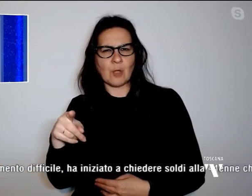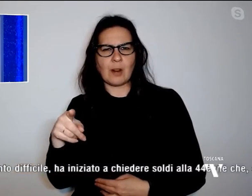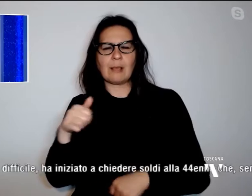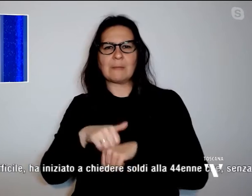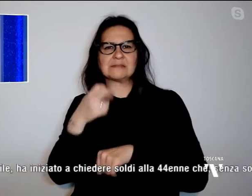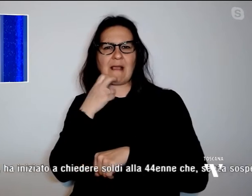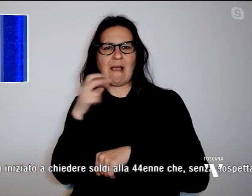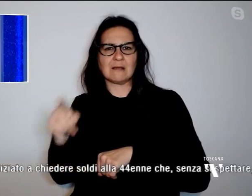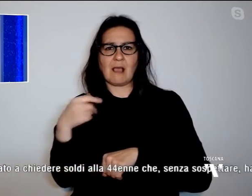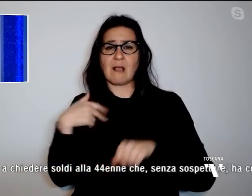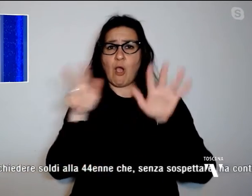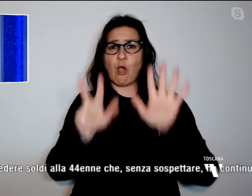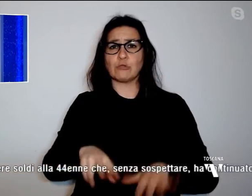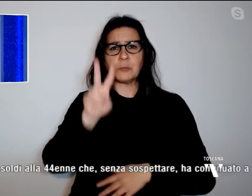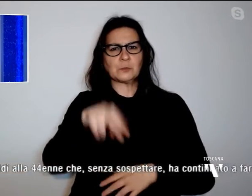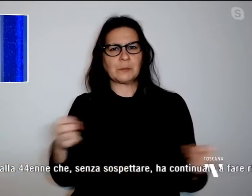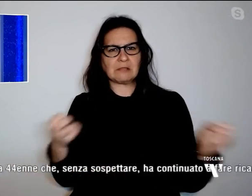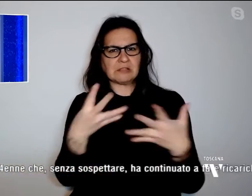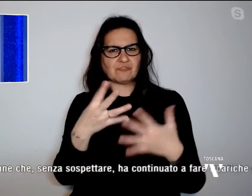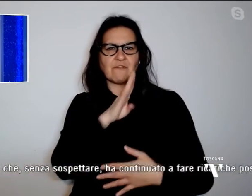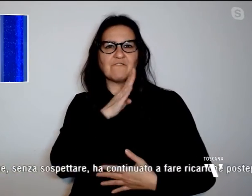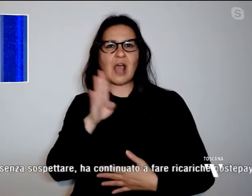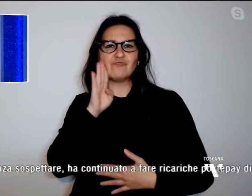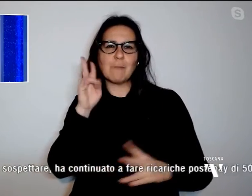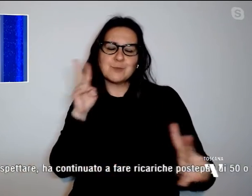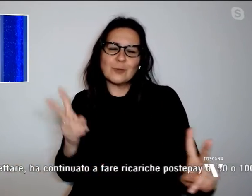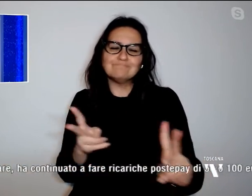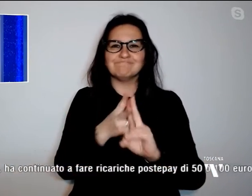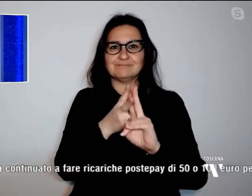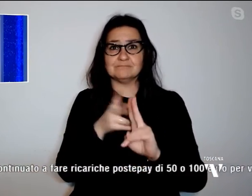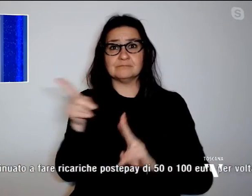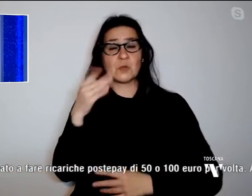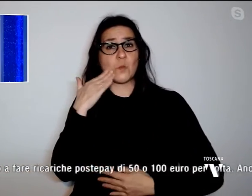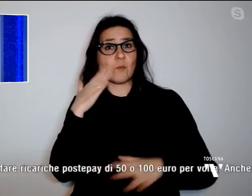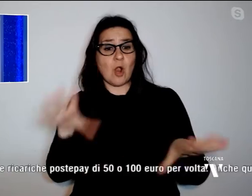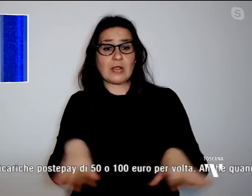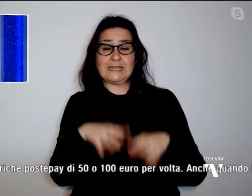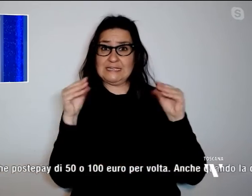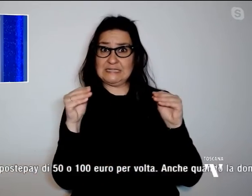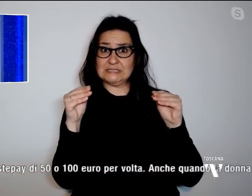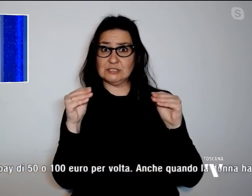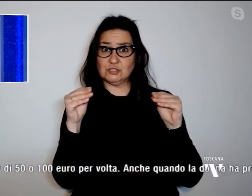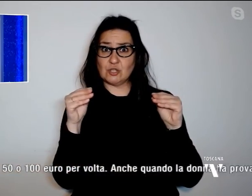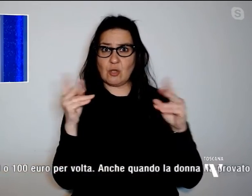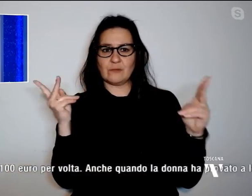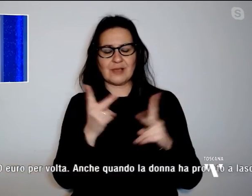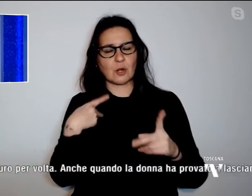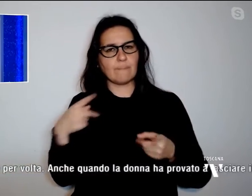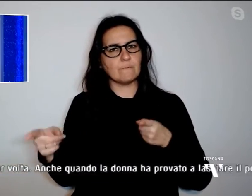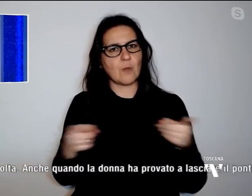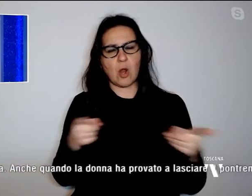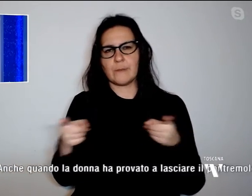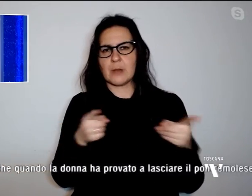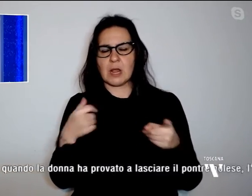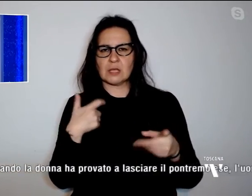2019. L'uomo, fin dai primi giorni, con la scusa di essere in un momento difficile, ha